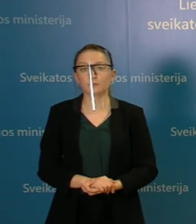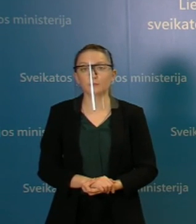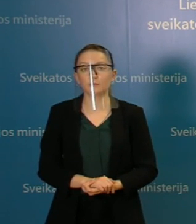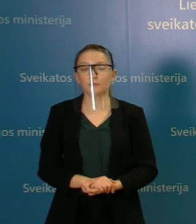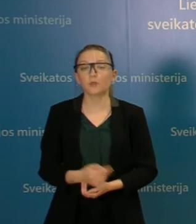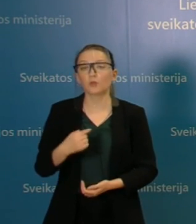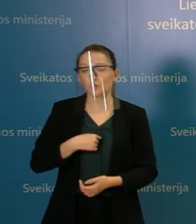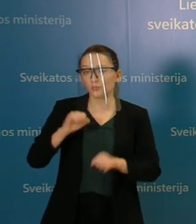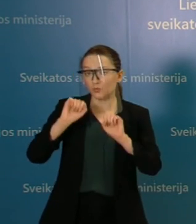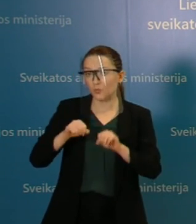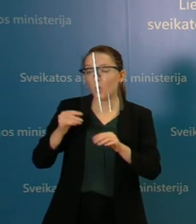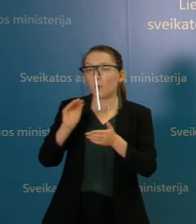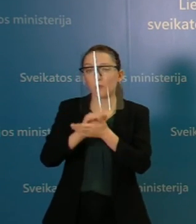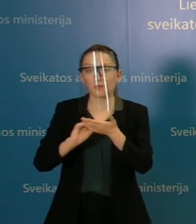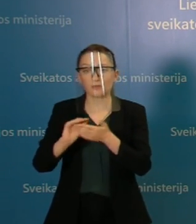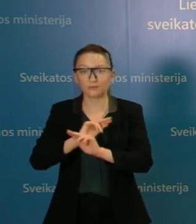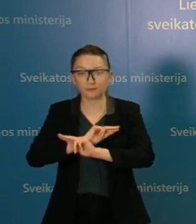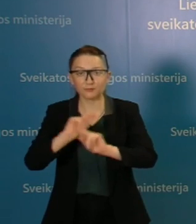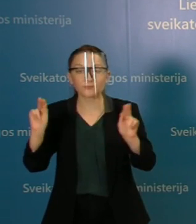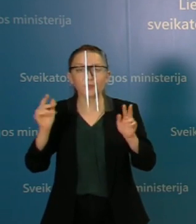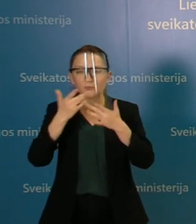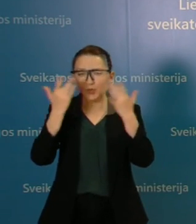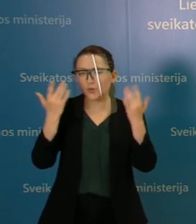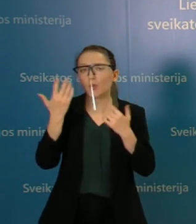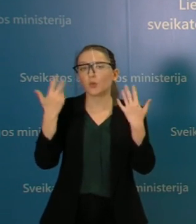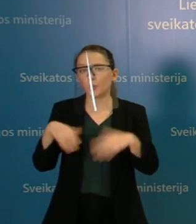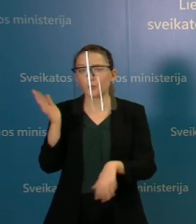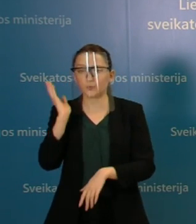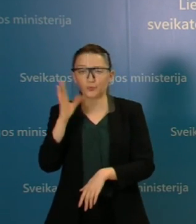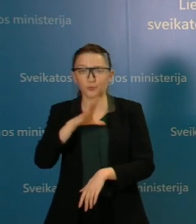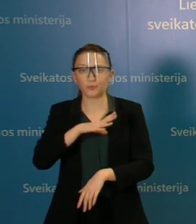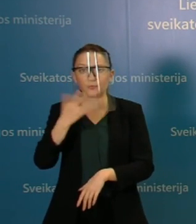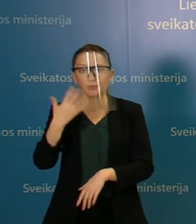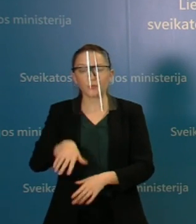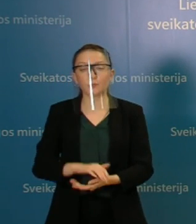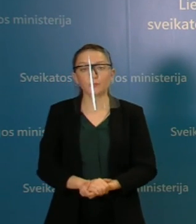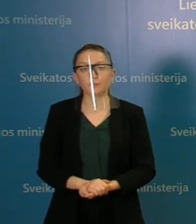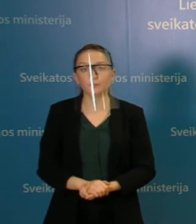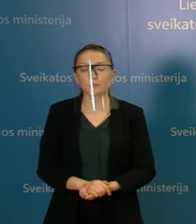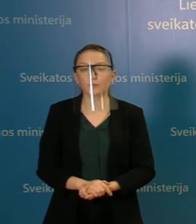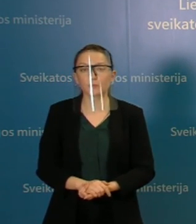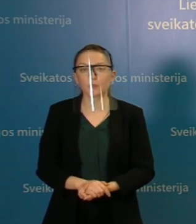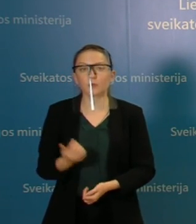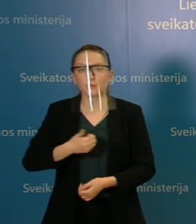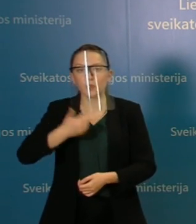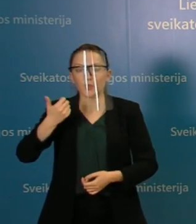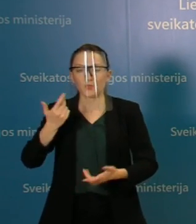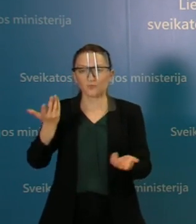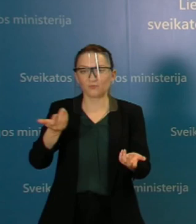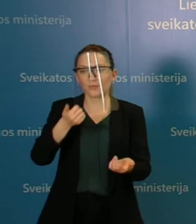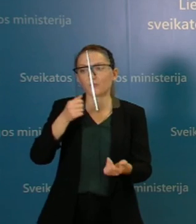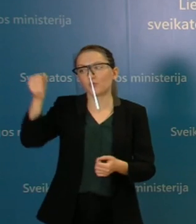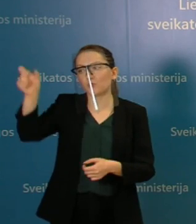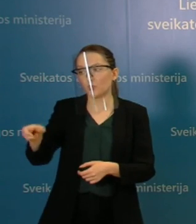Aš galiu gal tik pasikartoti, kad aš ir viešai buvau pareiškęs, kad tikrai mielai priimčiau